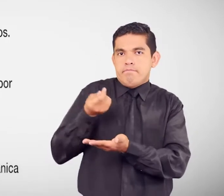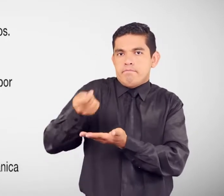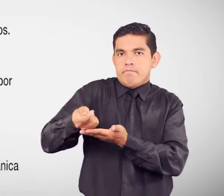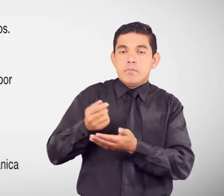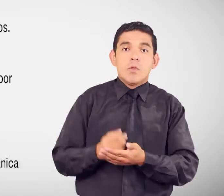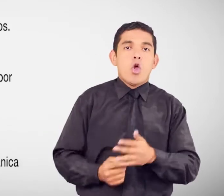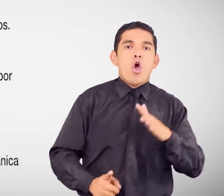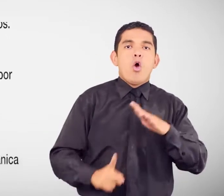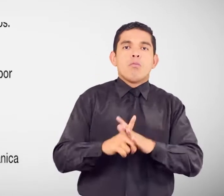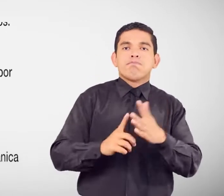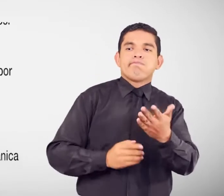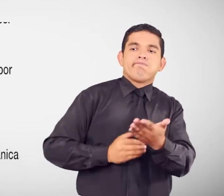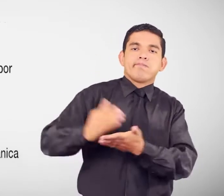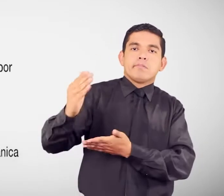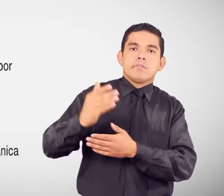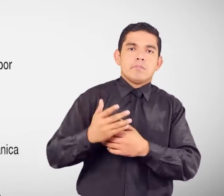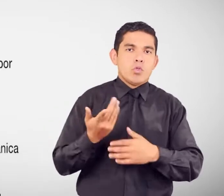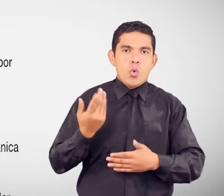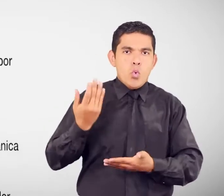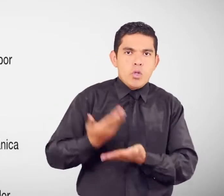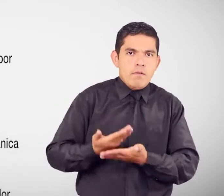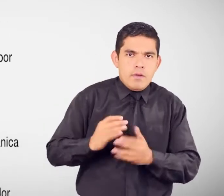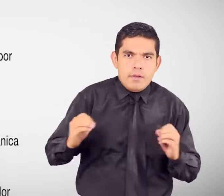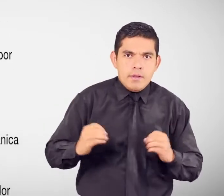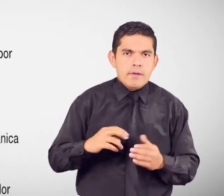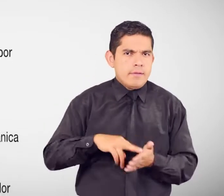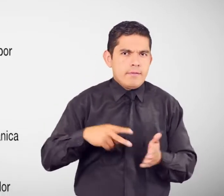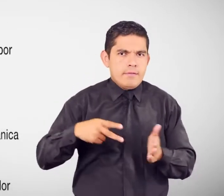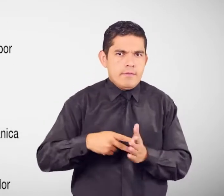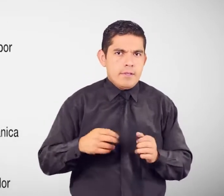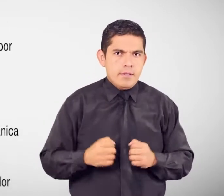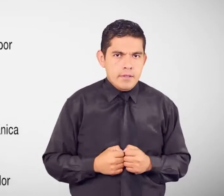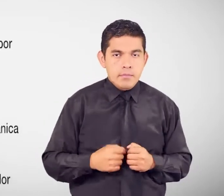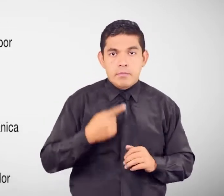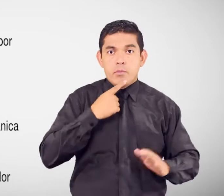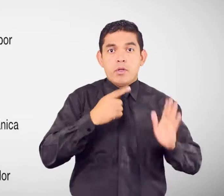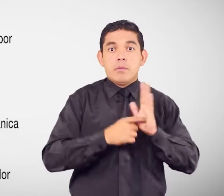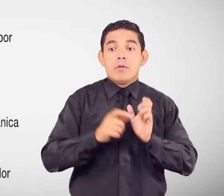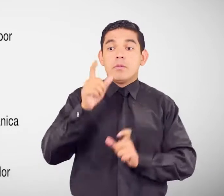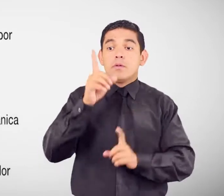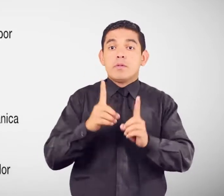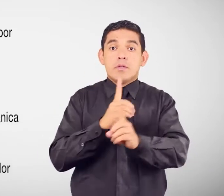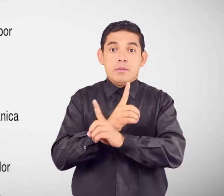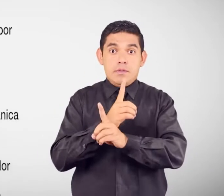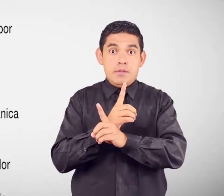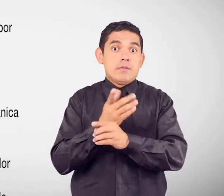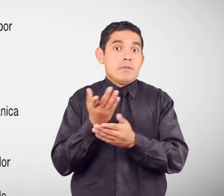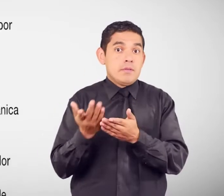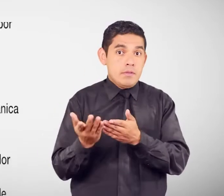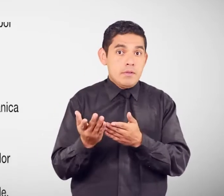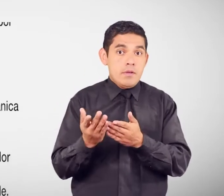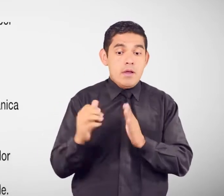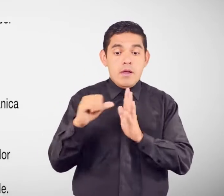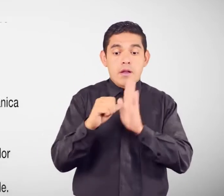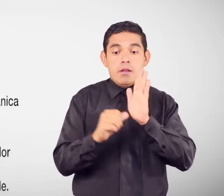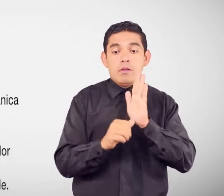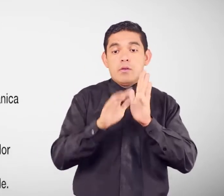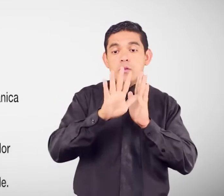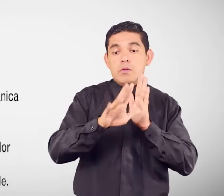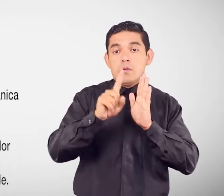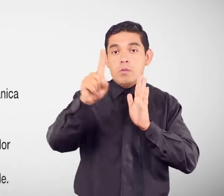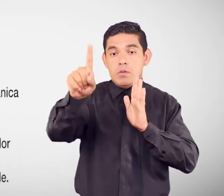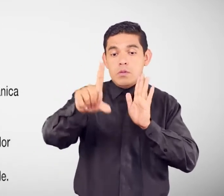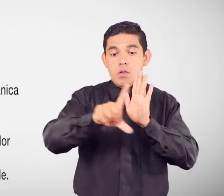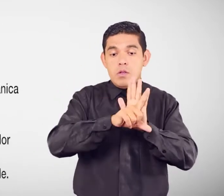injustificado ¿En qué consiste? En el caso de las personas con discapacidad El artículo 51 de la Ley